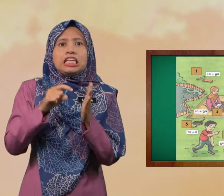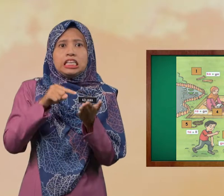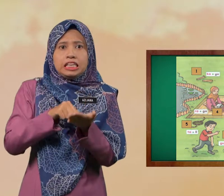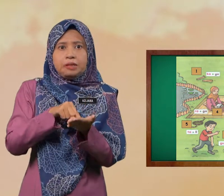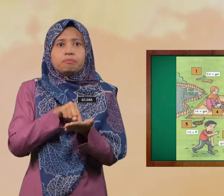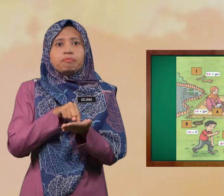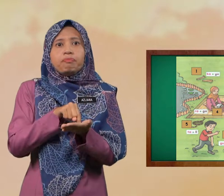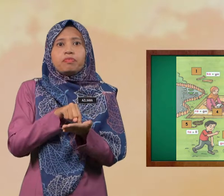Ini